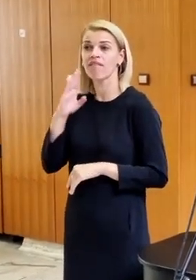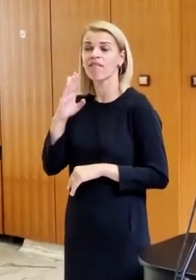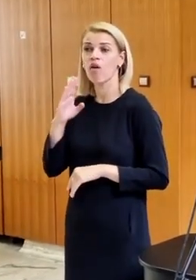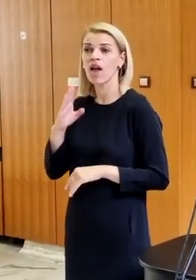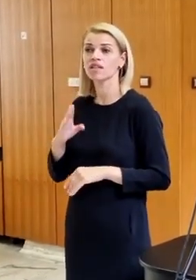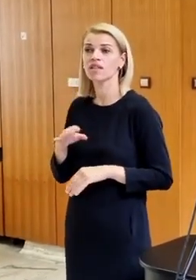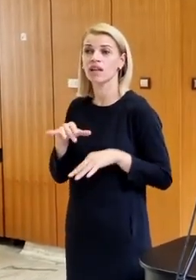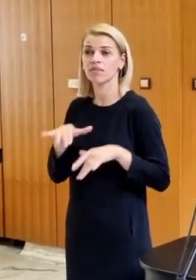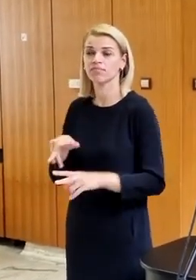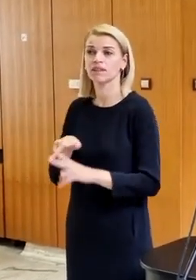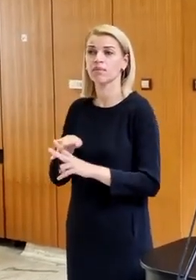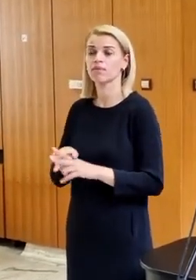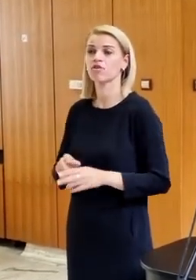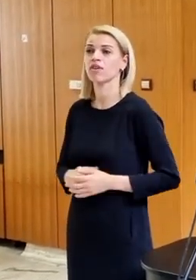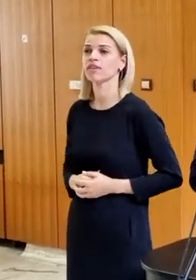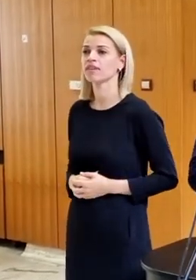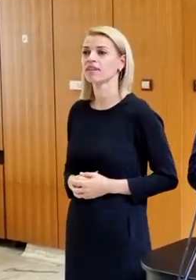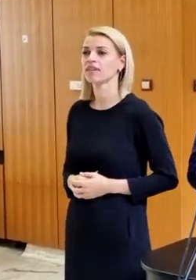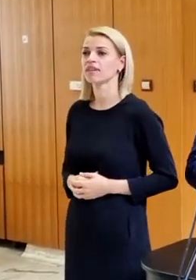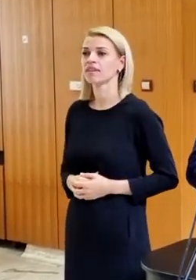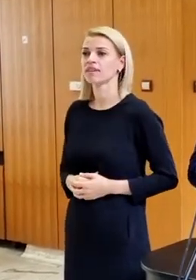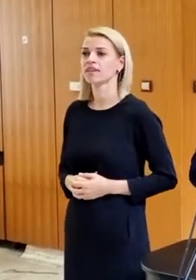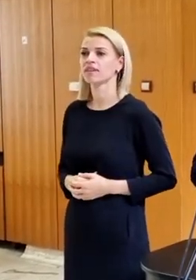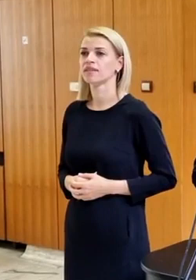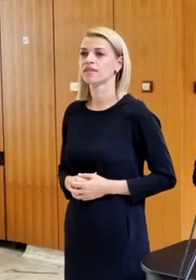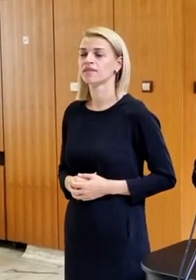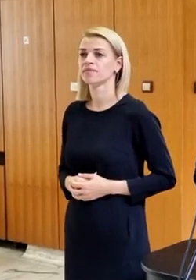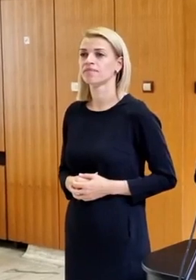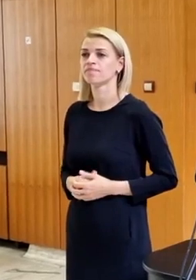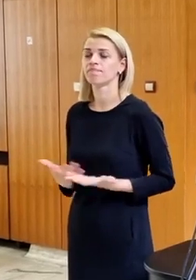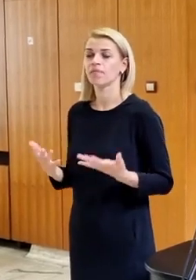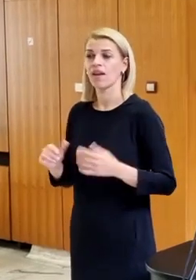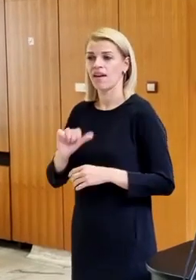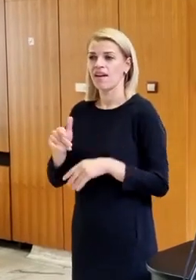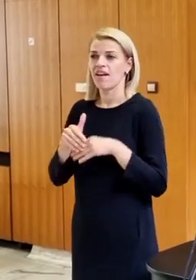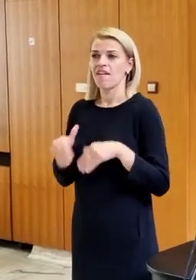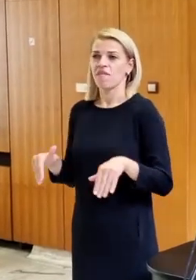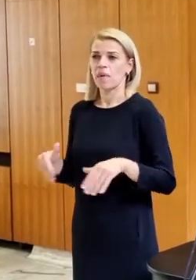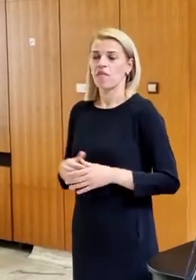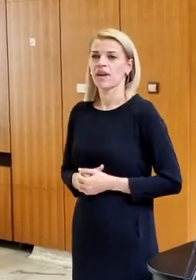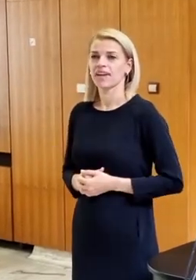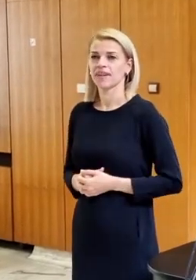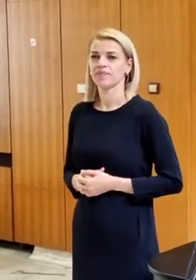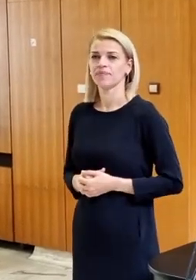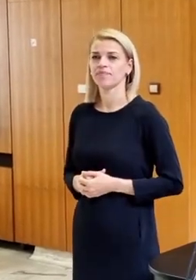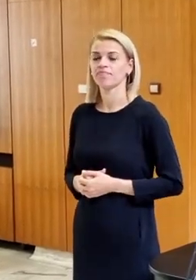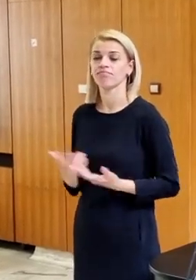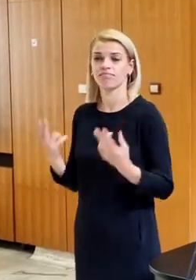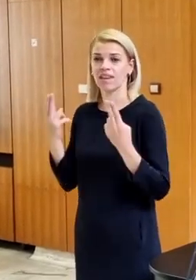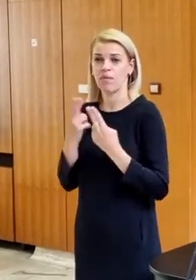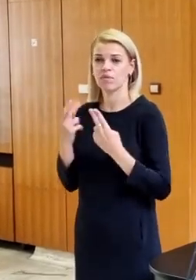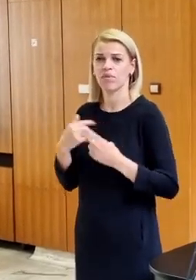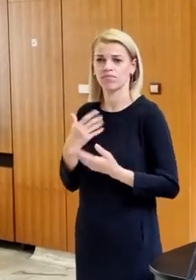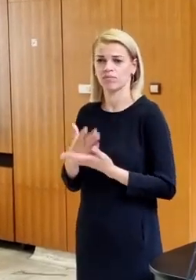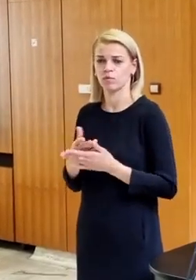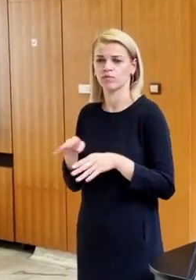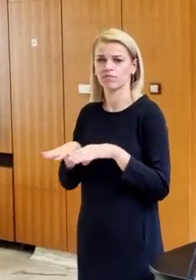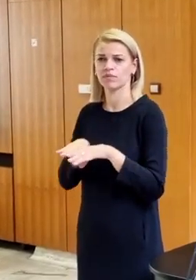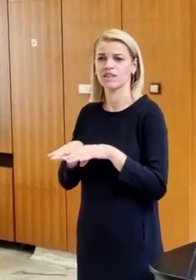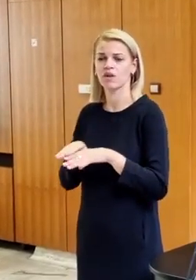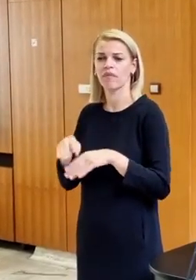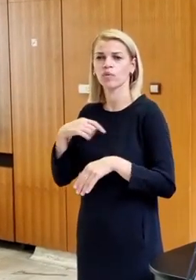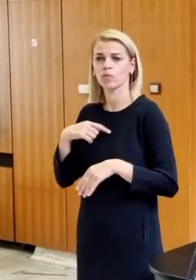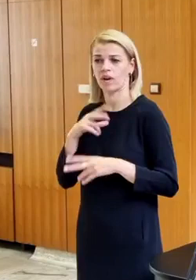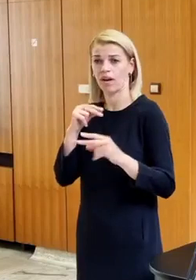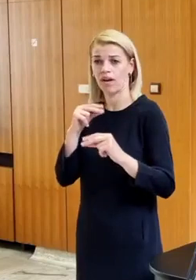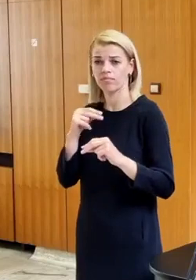Nemožno, alebo už výbor mi beží asi, na ktorý som mal ísť. Čiže v prvom rade, samozrejme, ja som o tom hovoril s pánom ministrom vnútra,